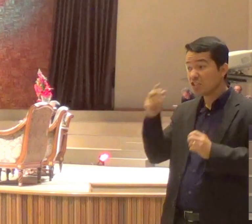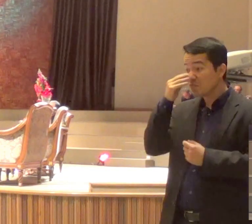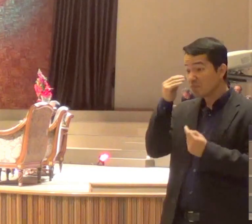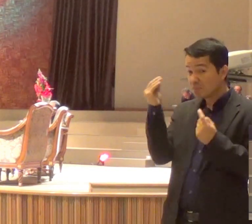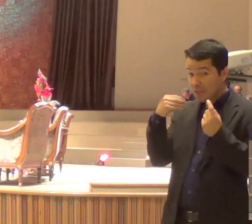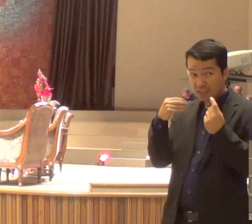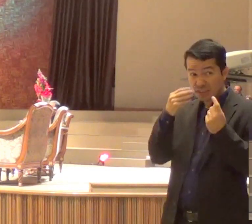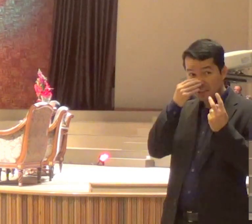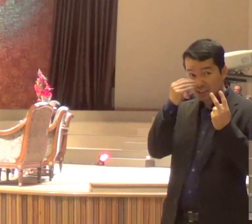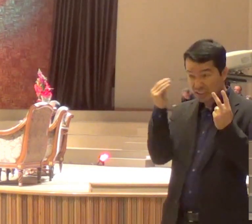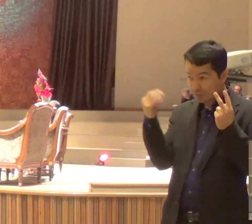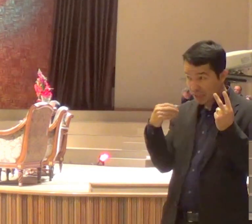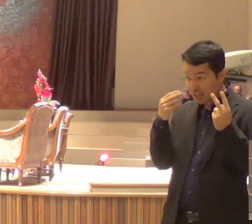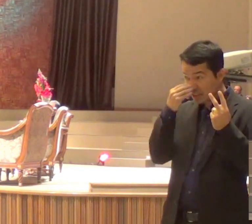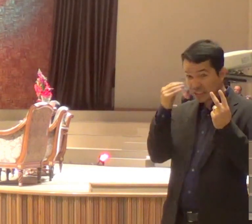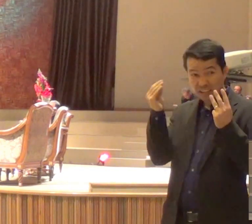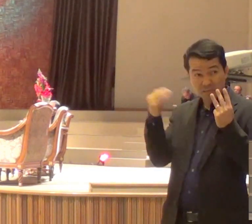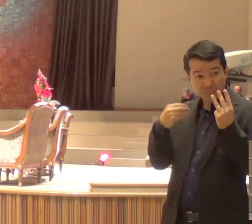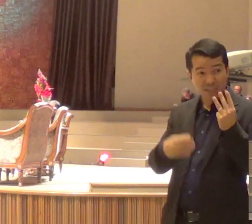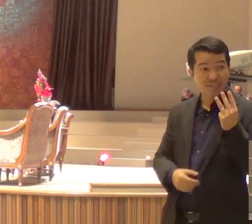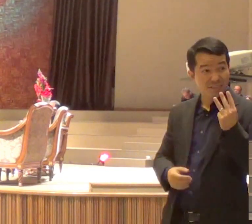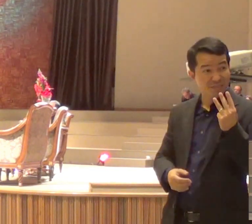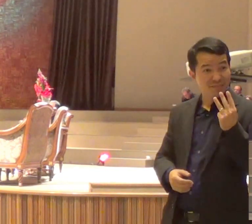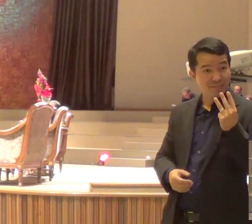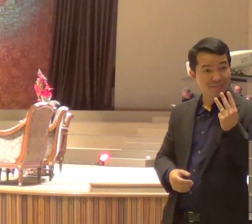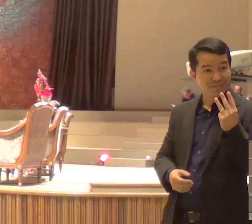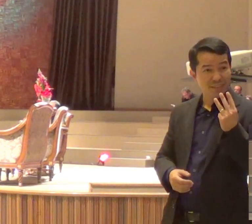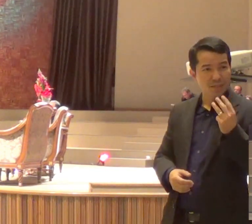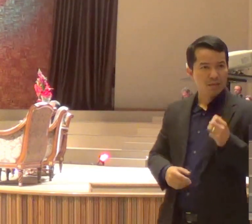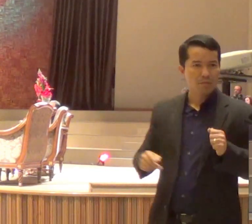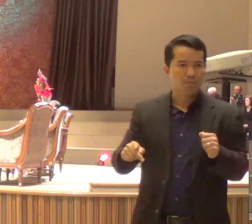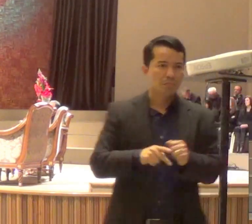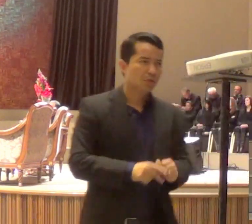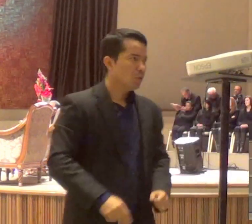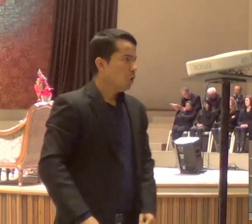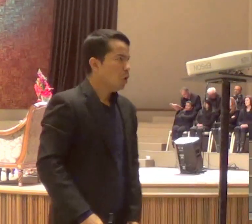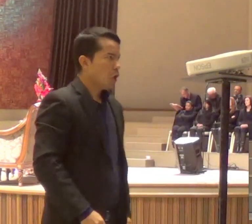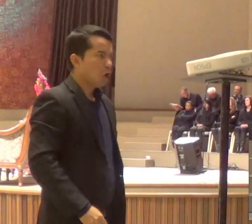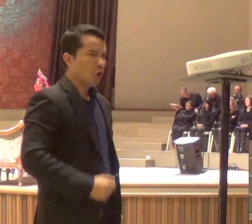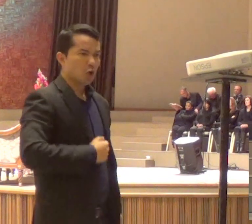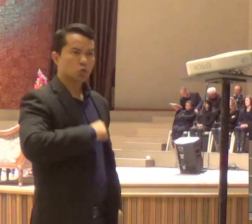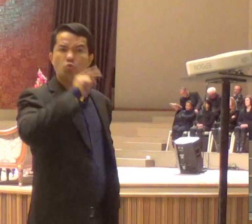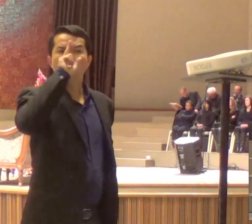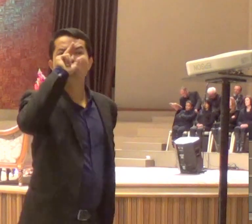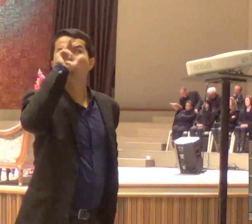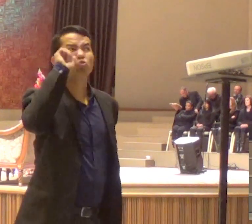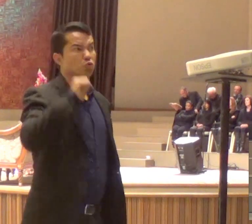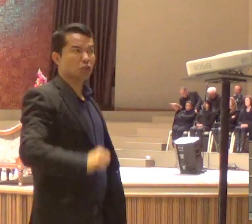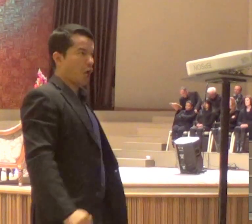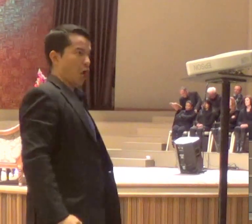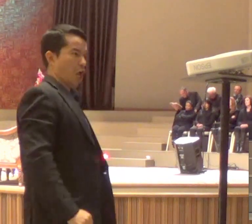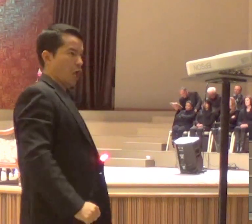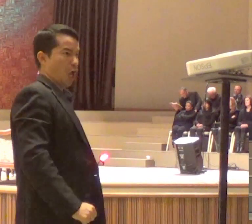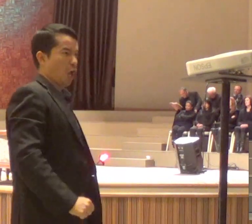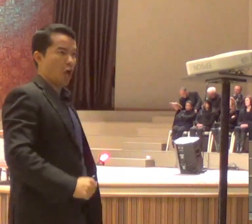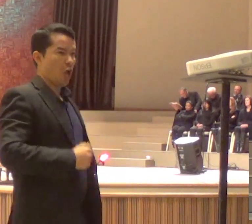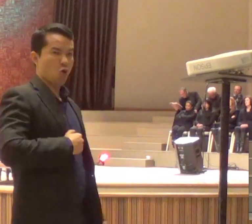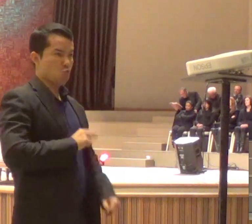e aí, ele diz para Pedro assim, mas quando você